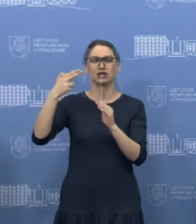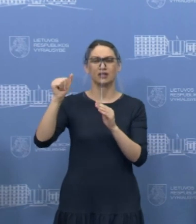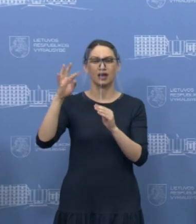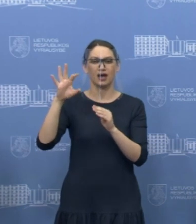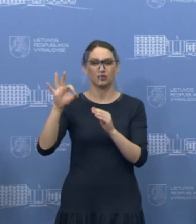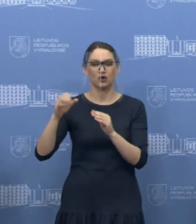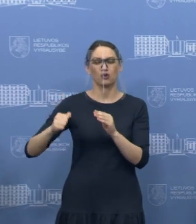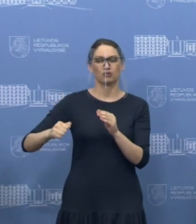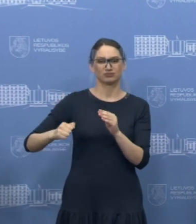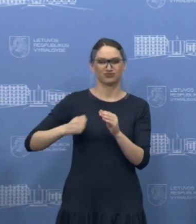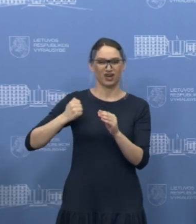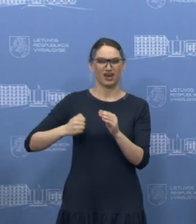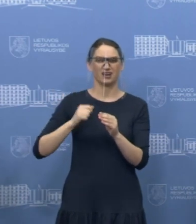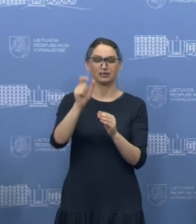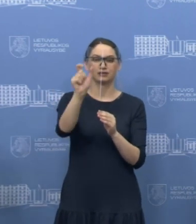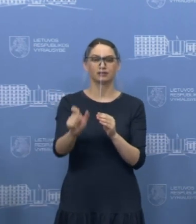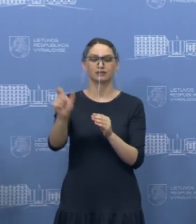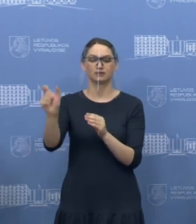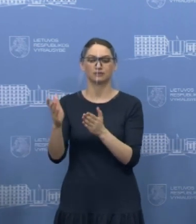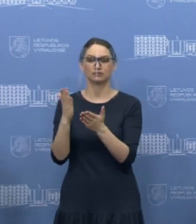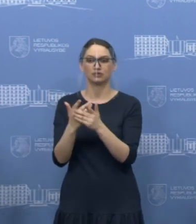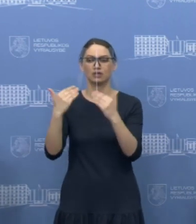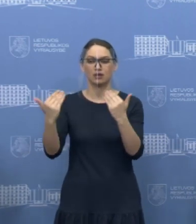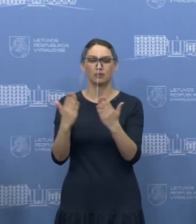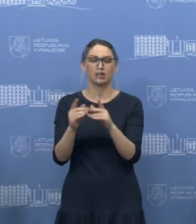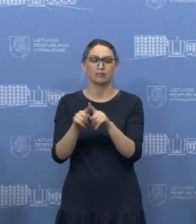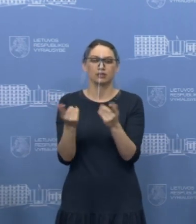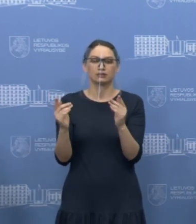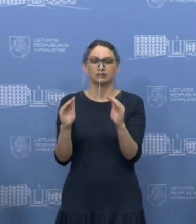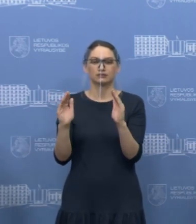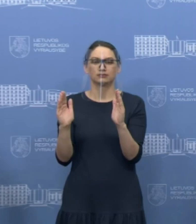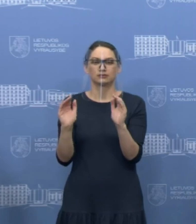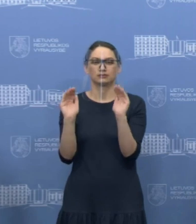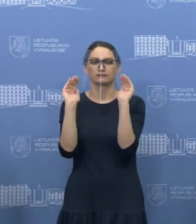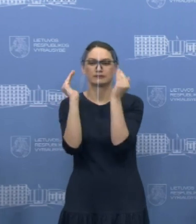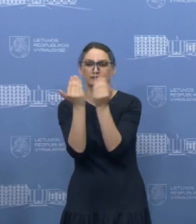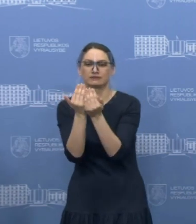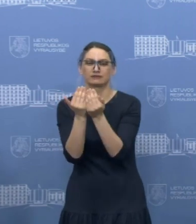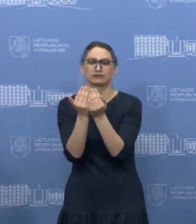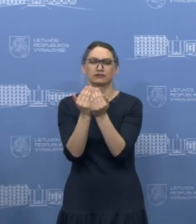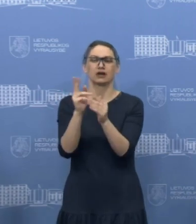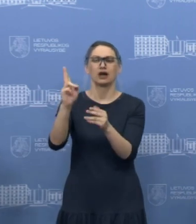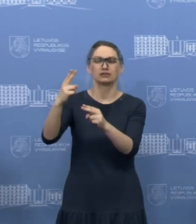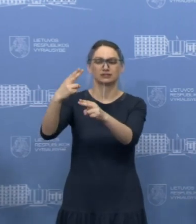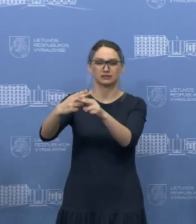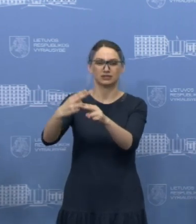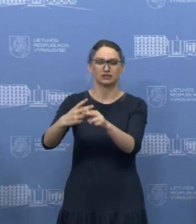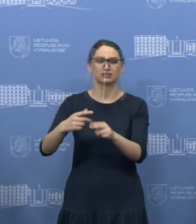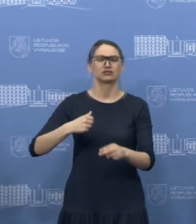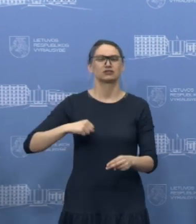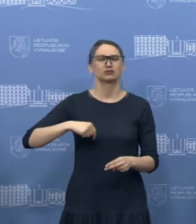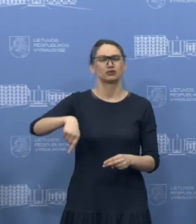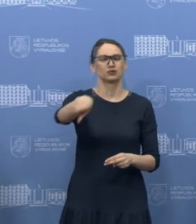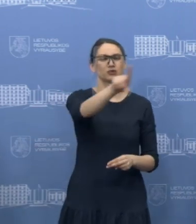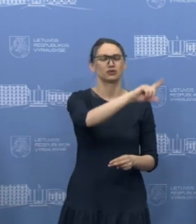pajėgų karių, kurie yra šiuo metu karantinuojami arba kurie yra šiuo metu sergami, tai jos noriu noraminti, kad